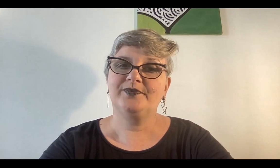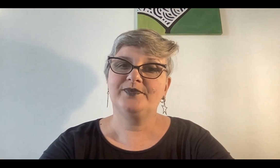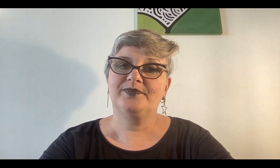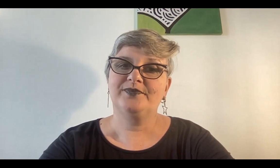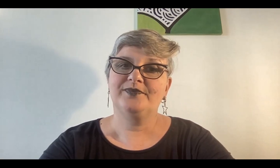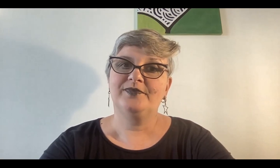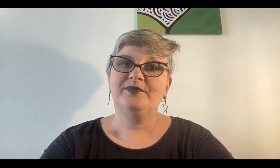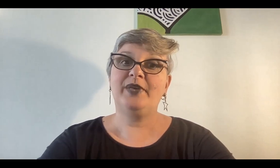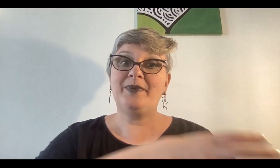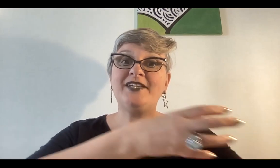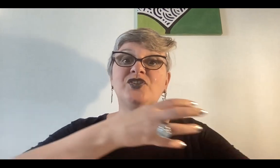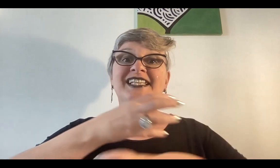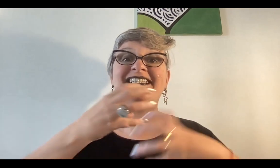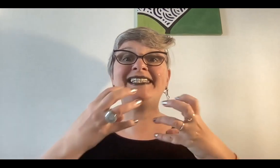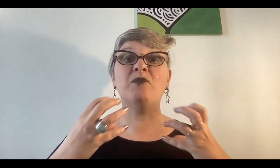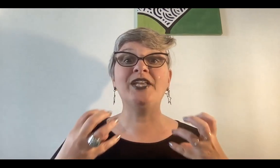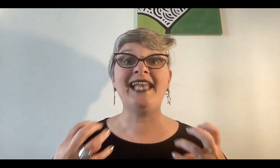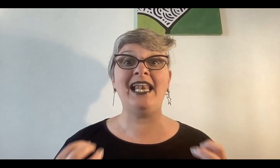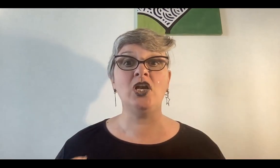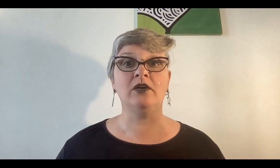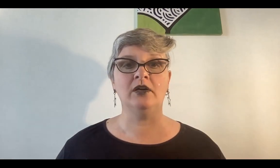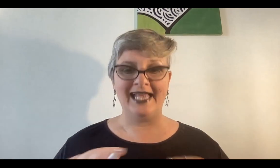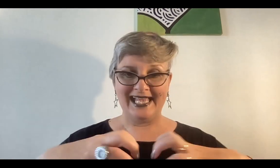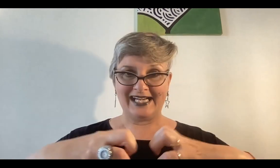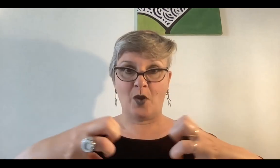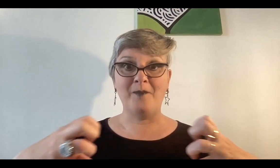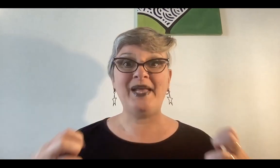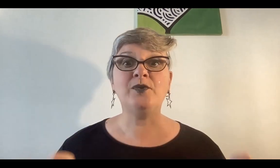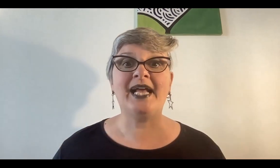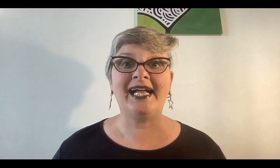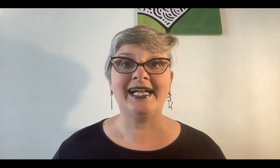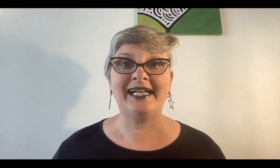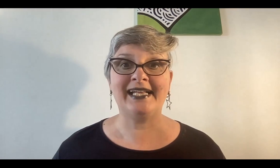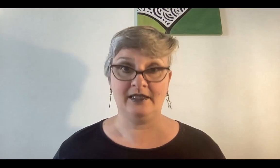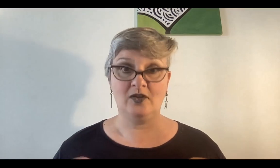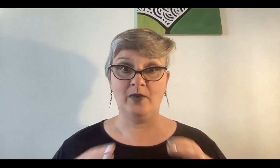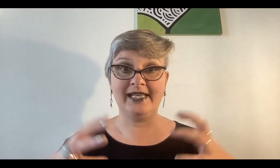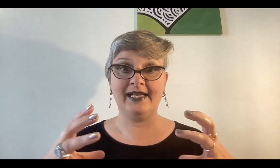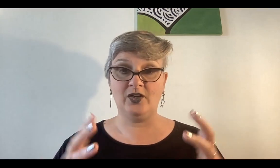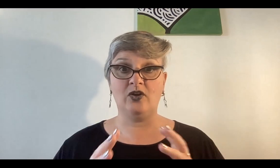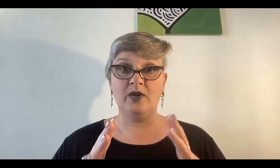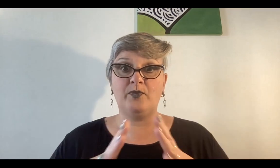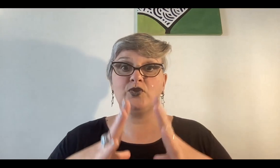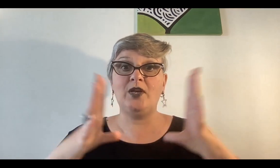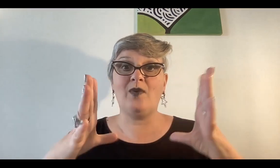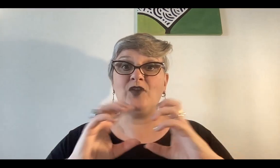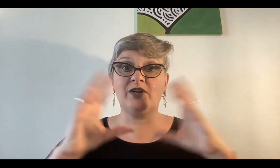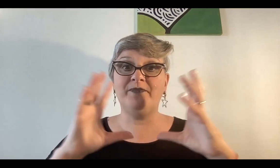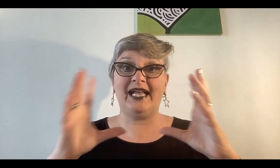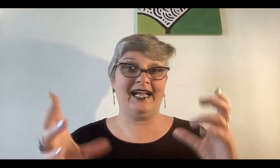pero para eso necesita morir algo romper una cáscara como el cascarón como el polluelo cuando rompe la